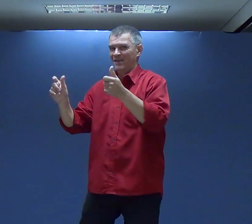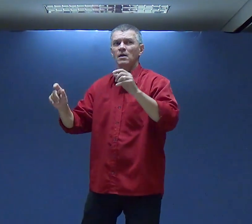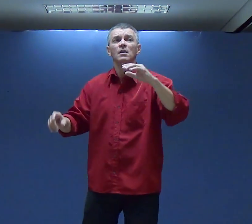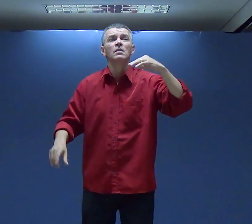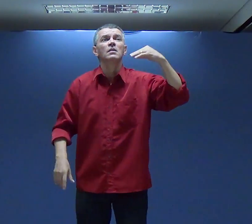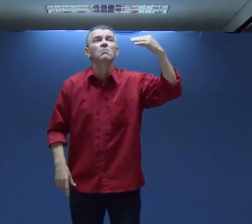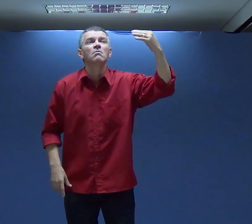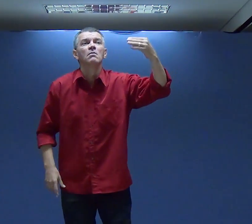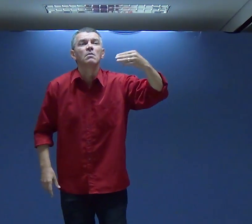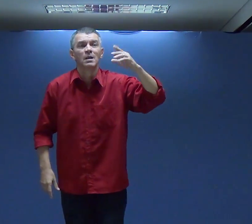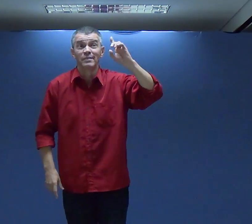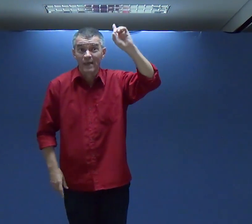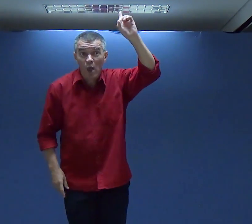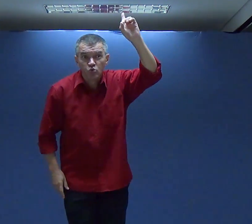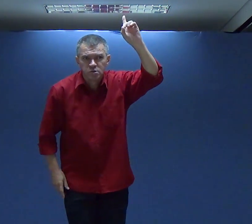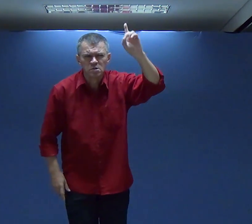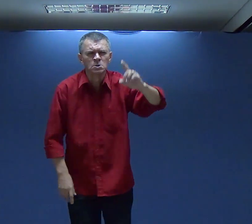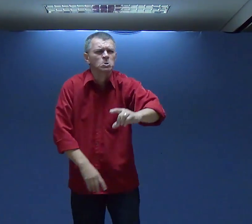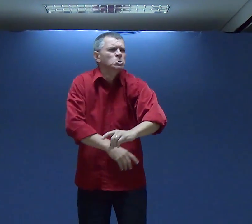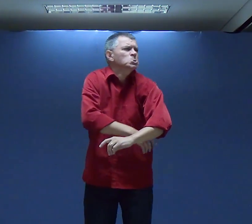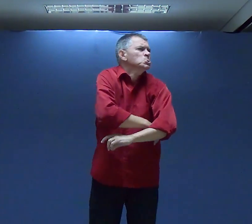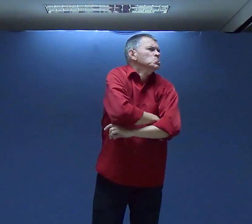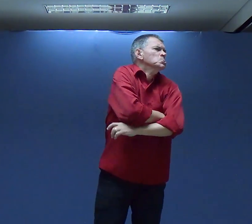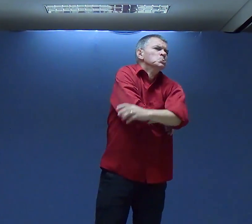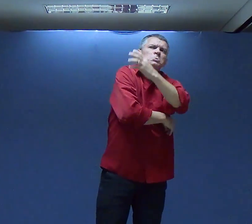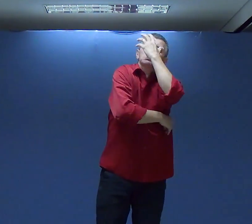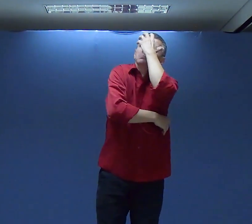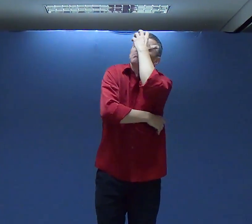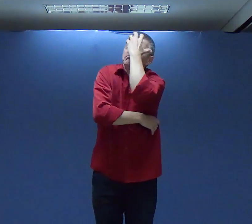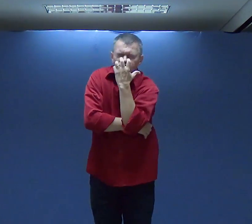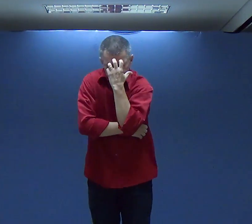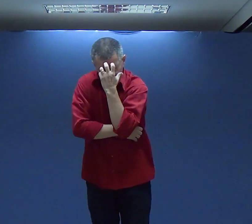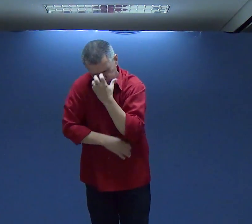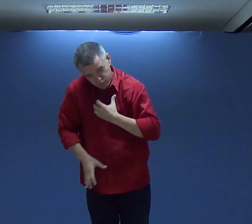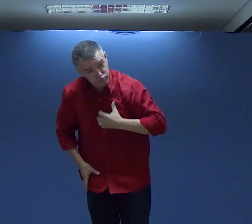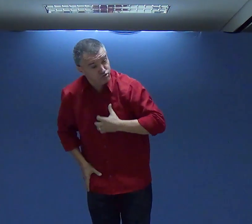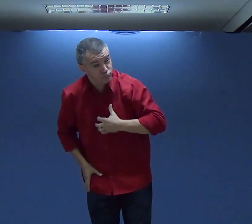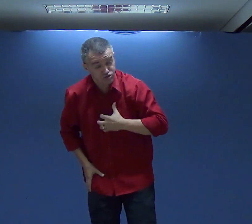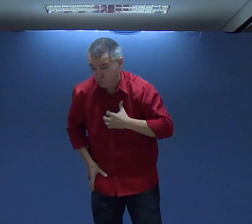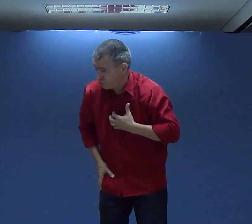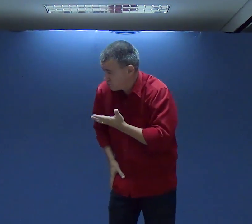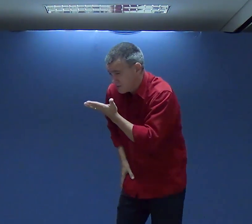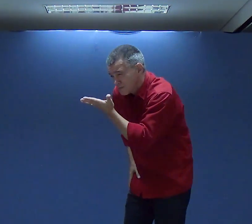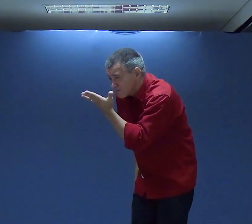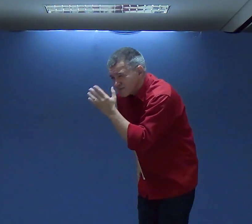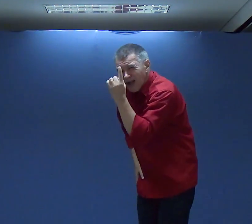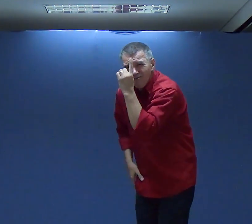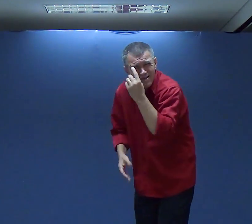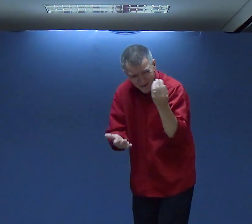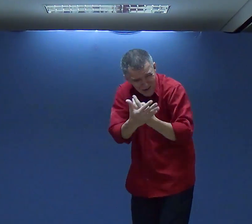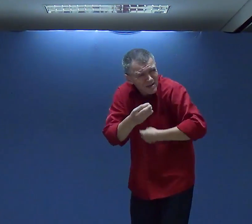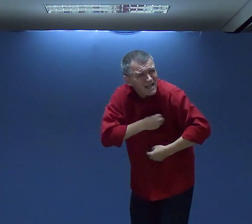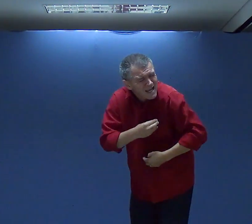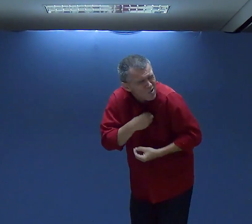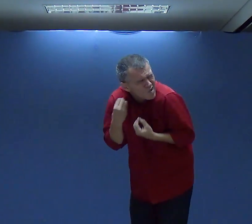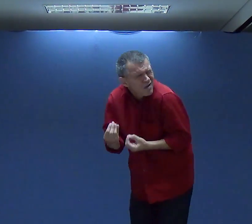E ok Mas o que acontece Deus Está indignado Com tudo aquilo